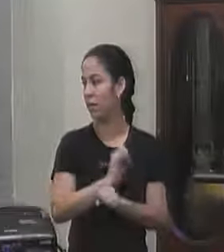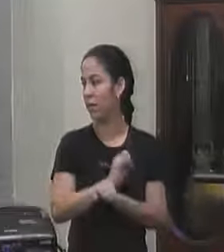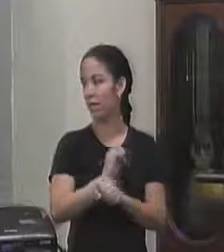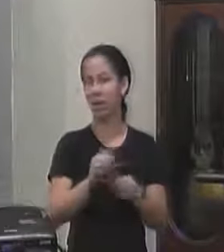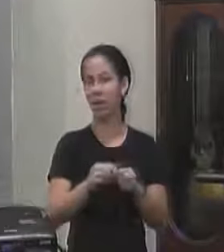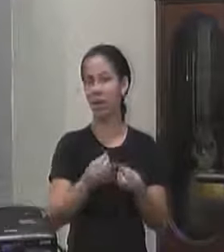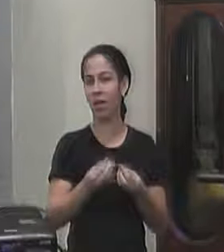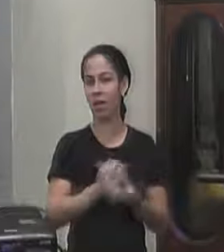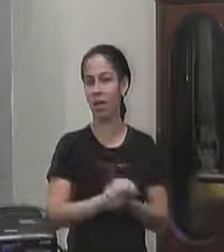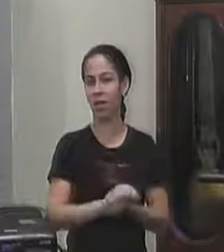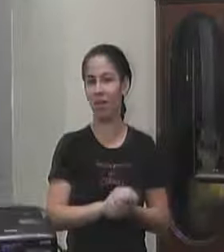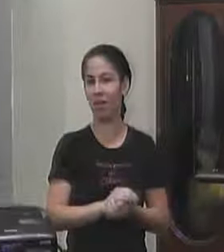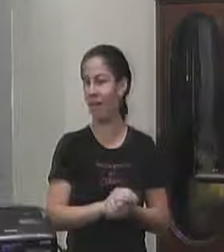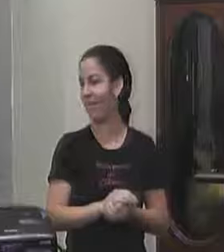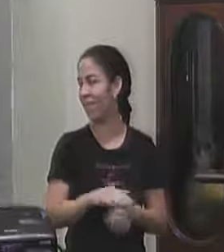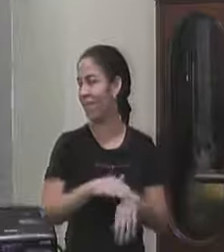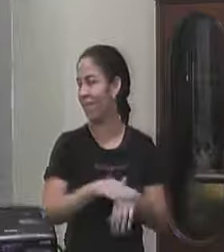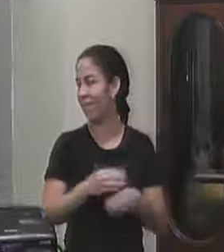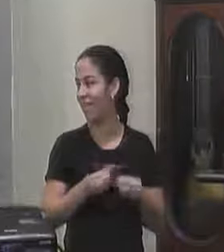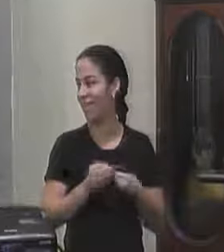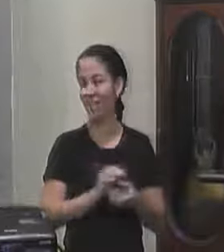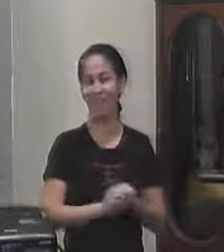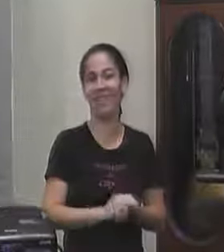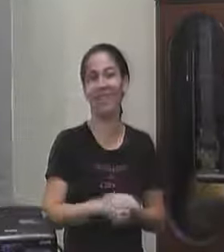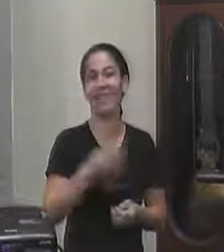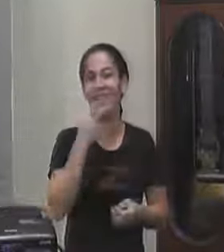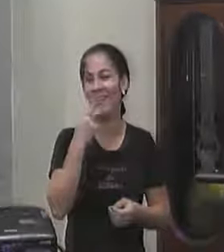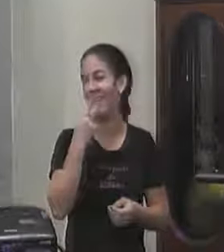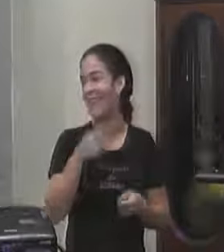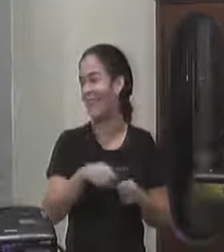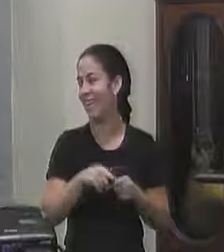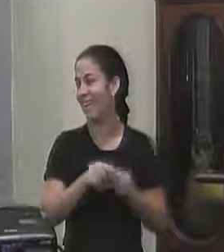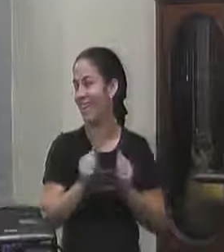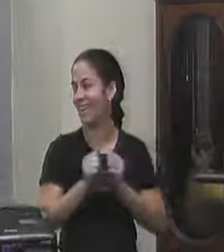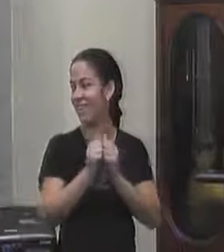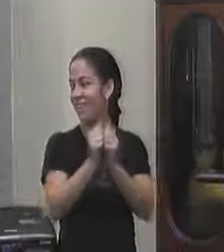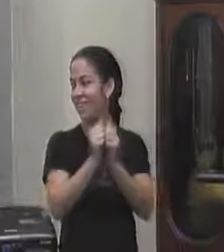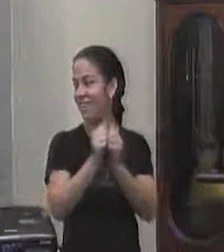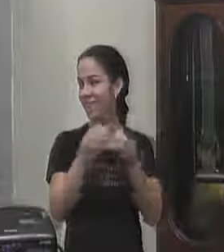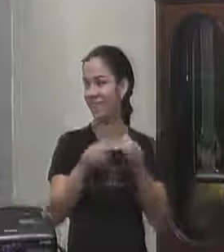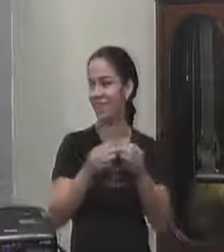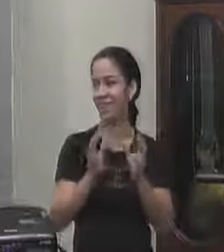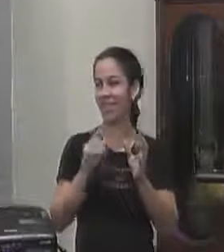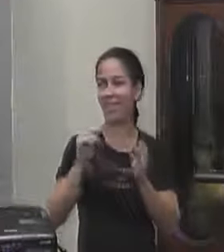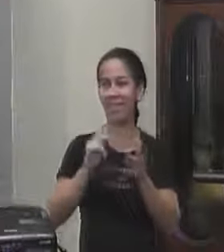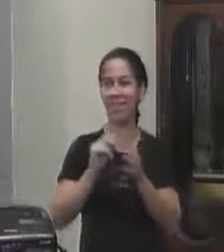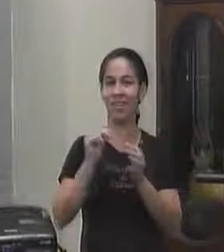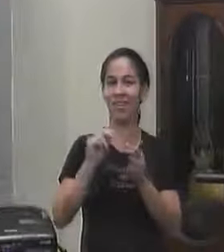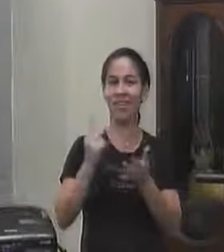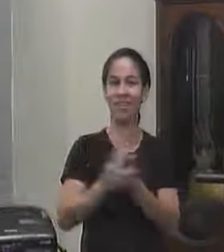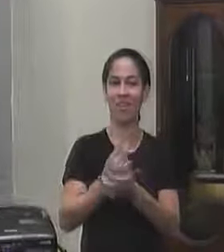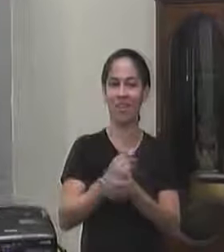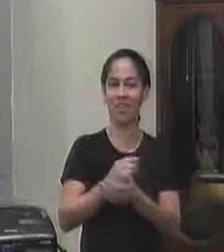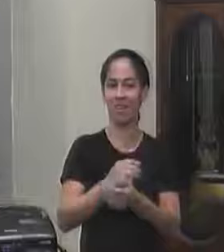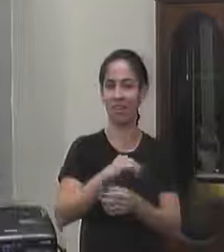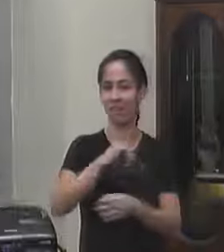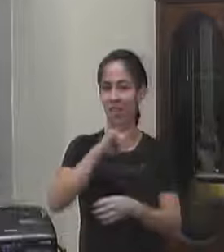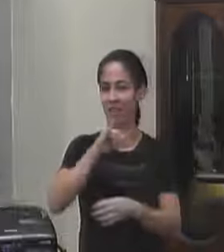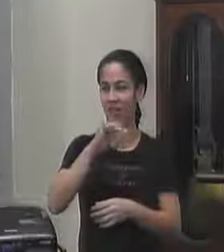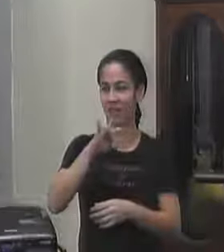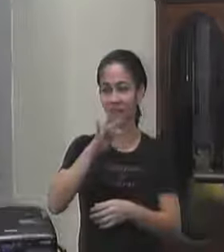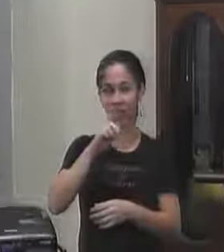aqui tá deixa eu lhe dizer em relação a junção o que que aconteceu infelizmente